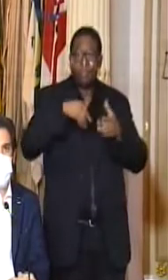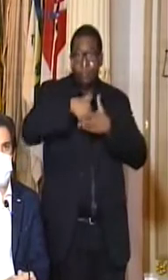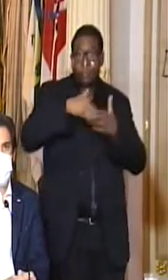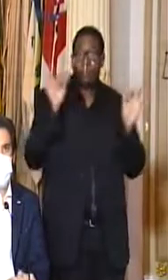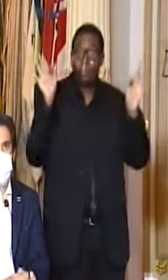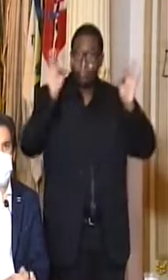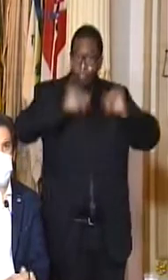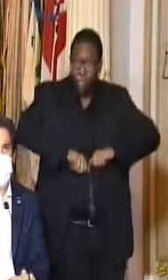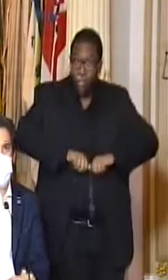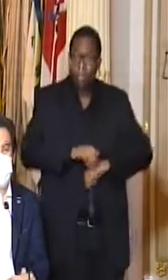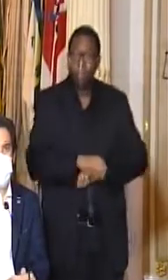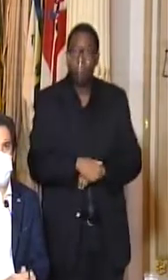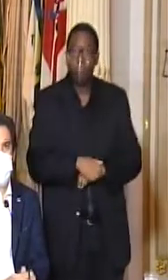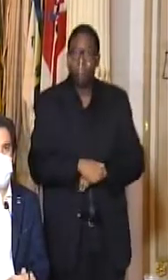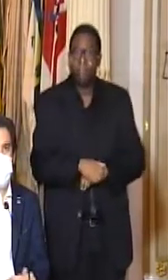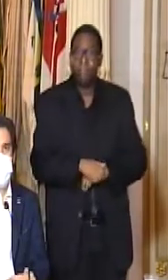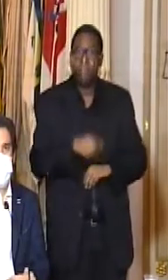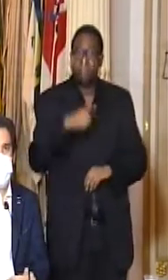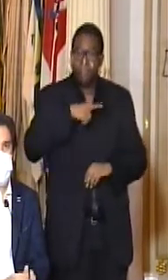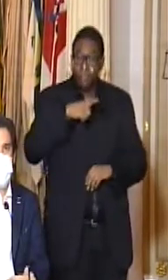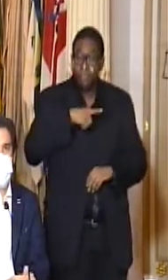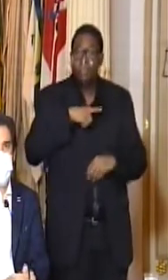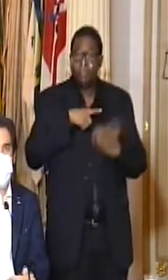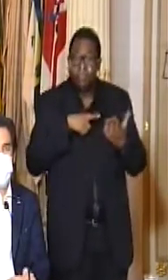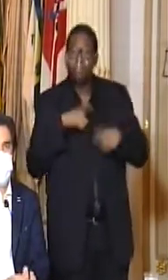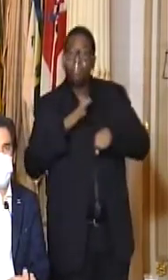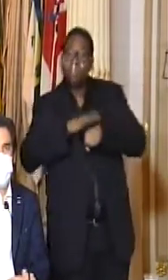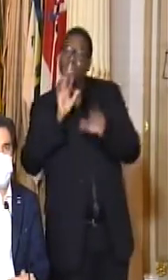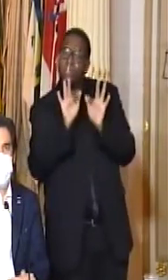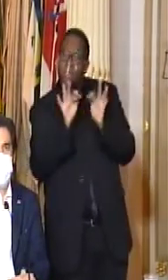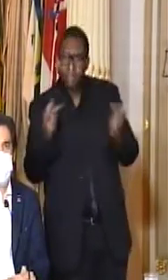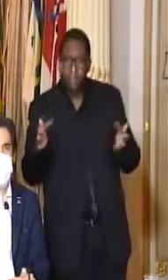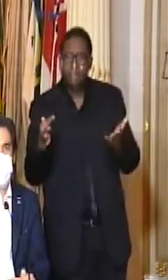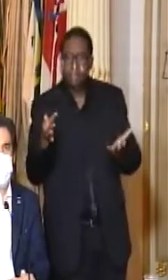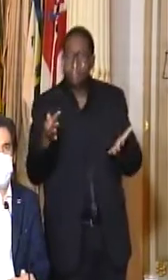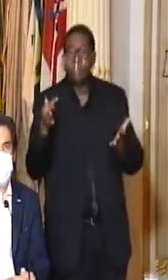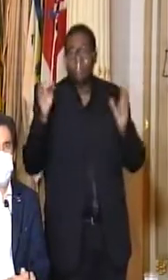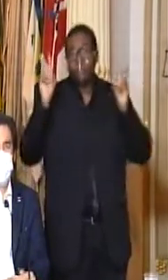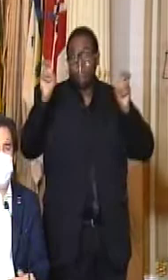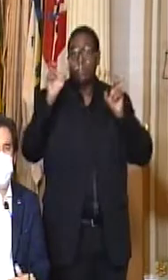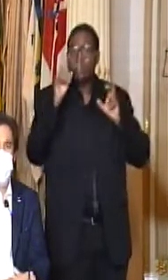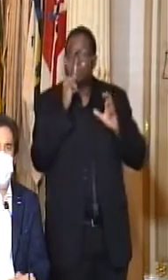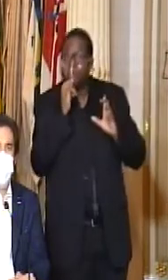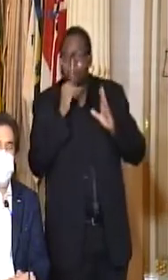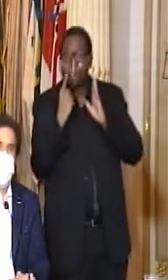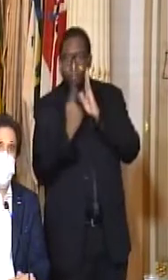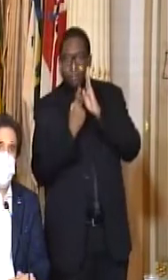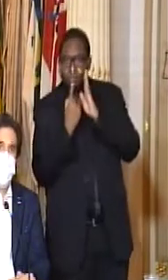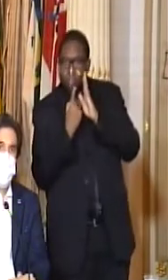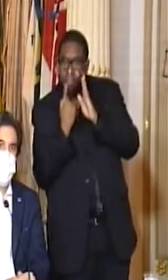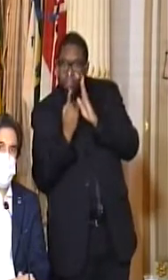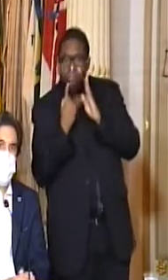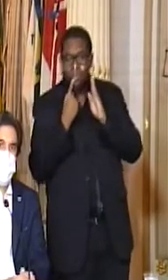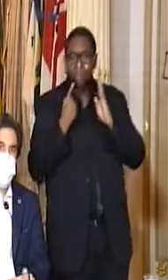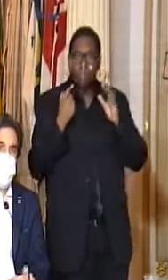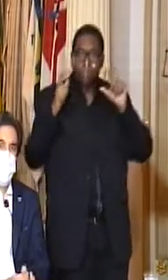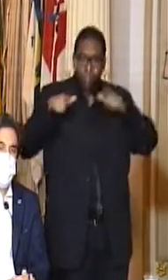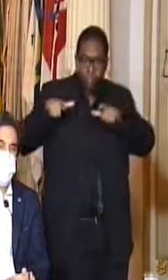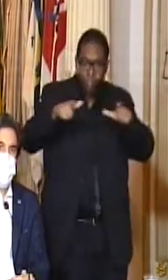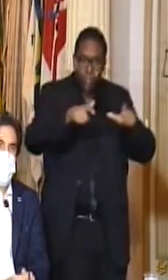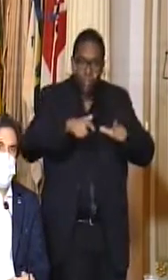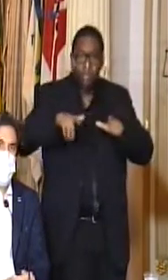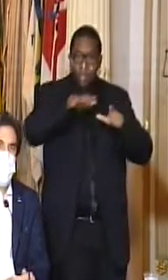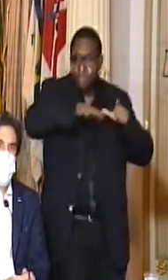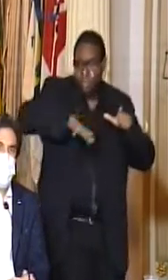por se tornar mais simples no que diz respeito ao isolamento dos arredores para evitar